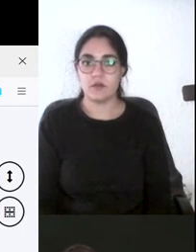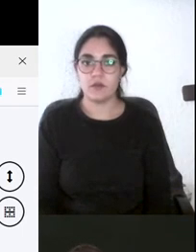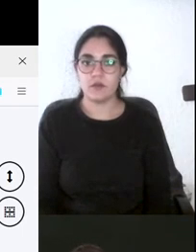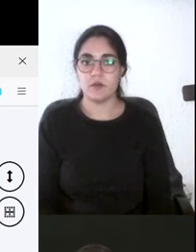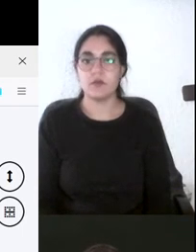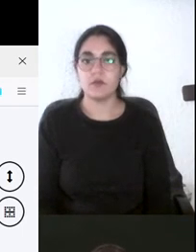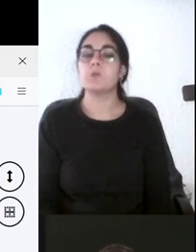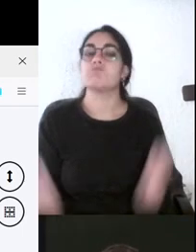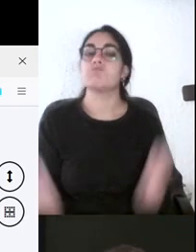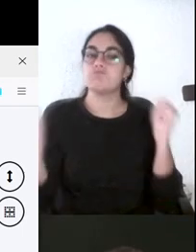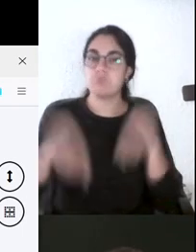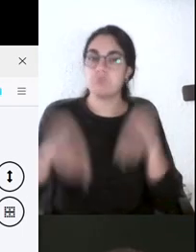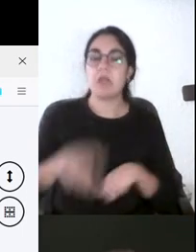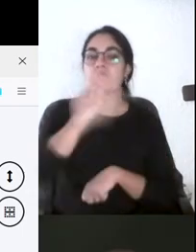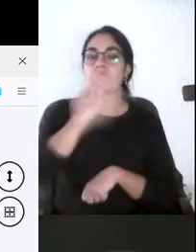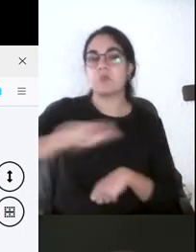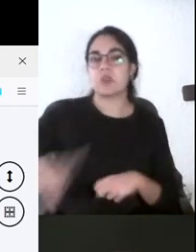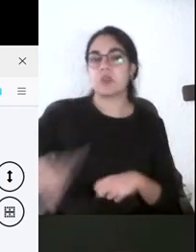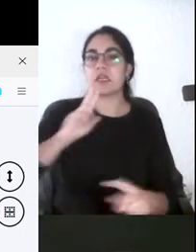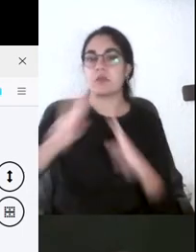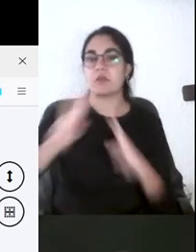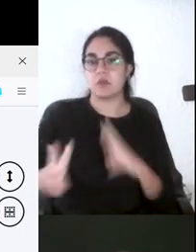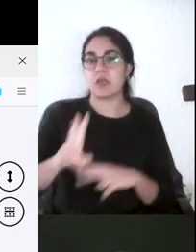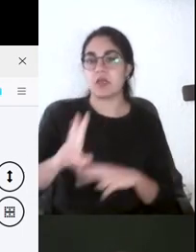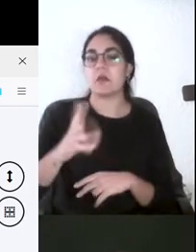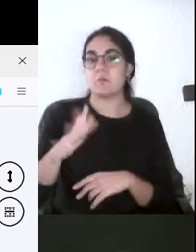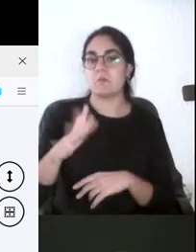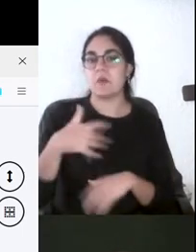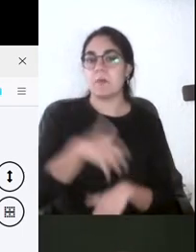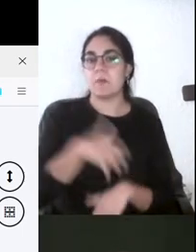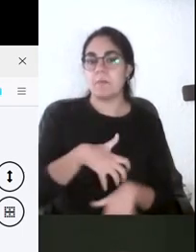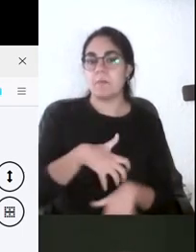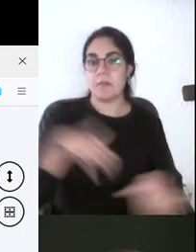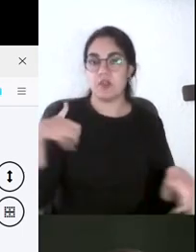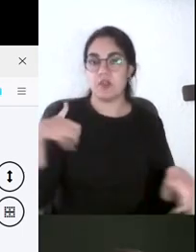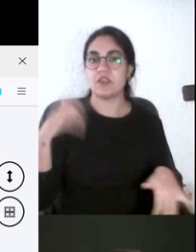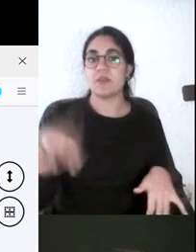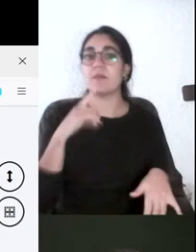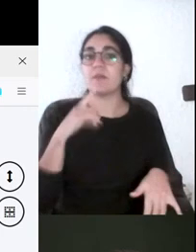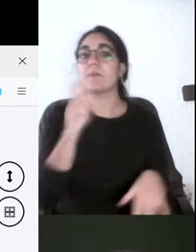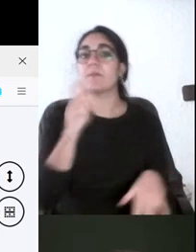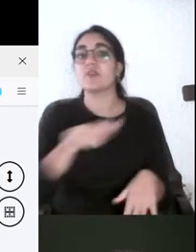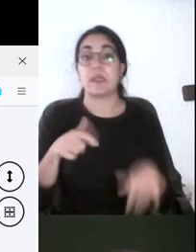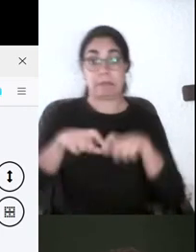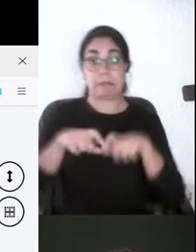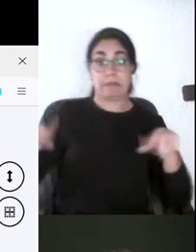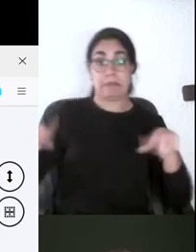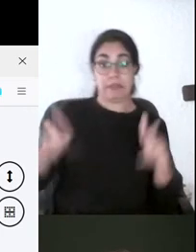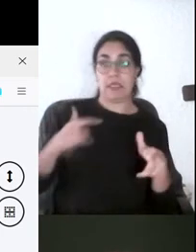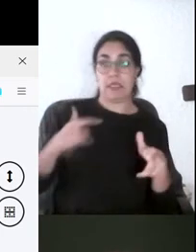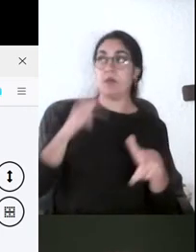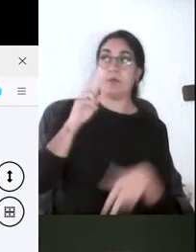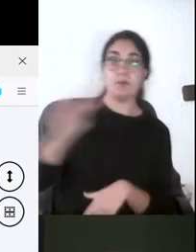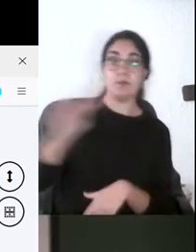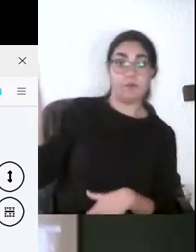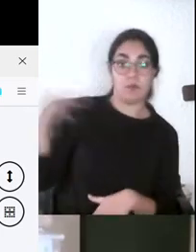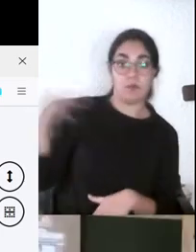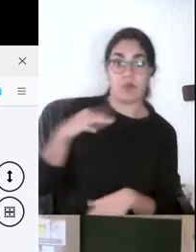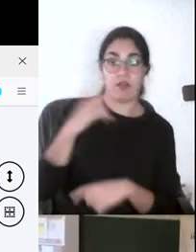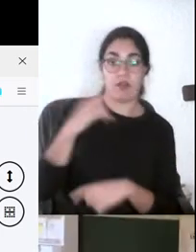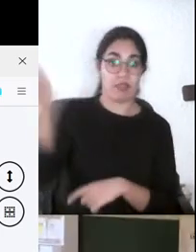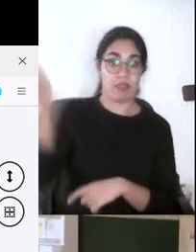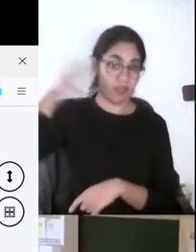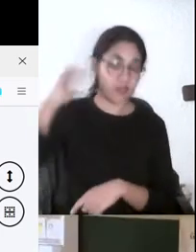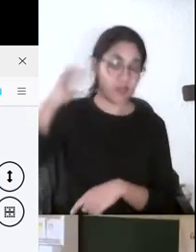vale los resultados a los de la mesa los tenéis más aquí detrás vale hay un casi un 70% que